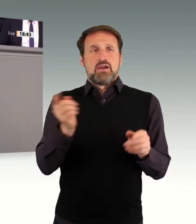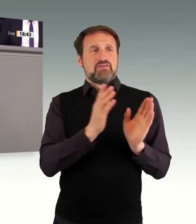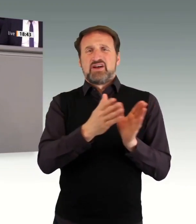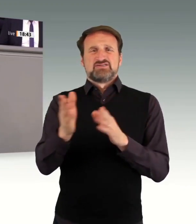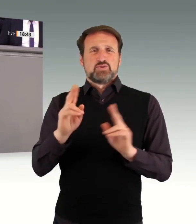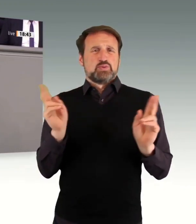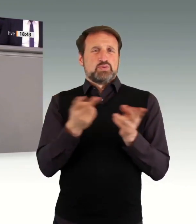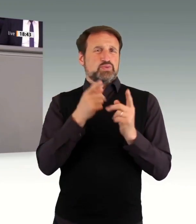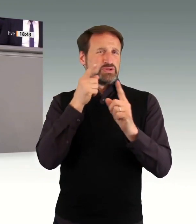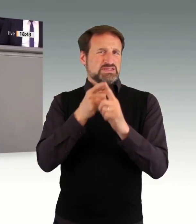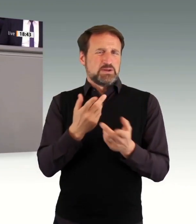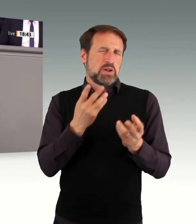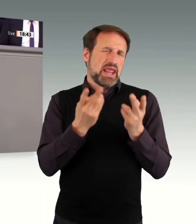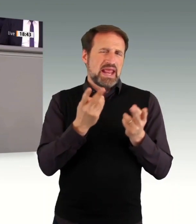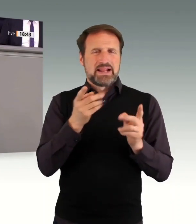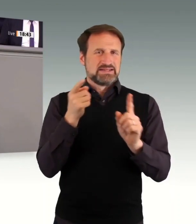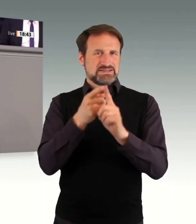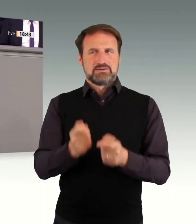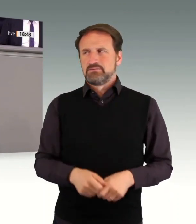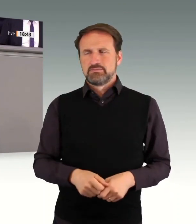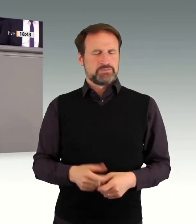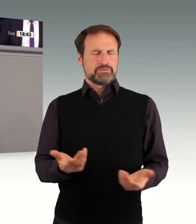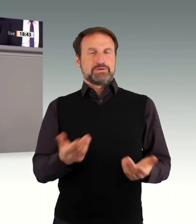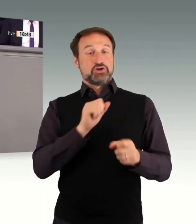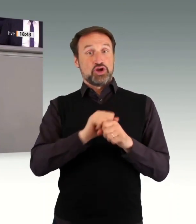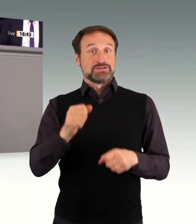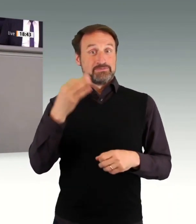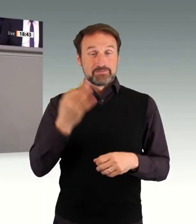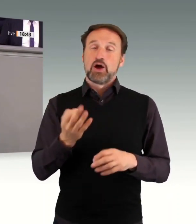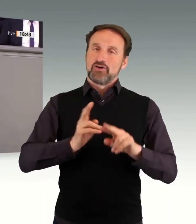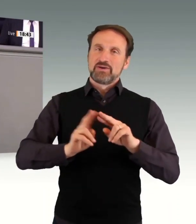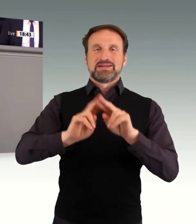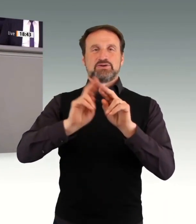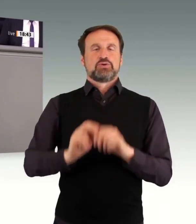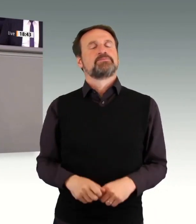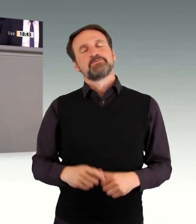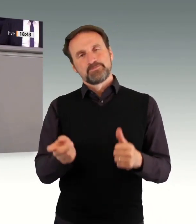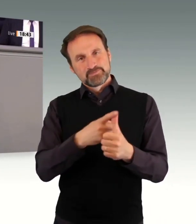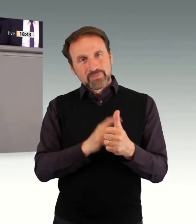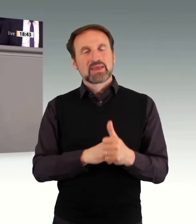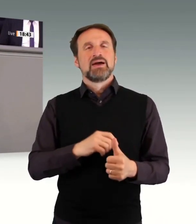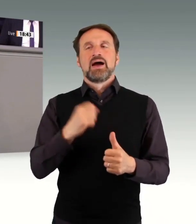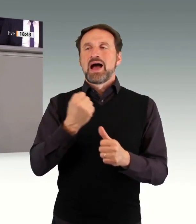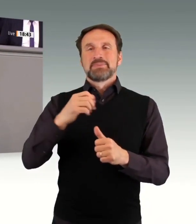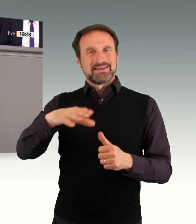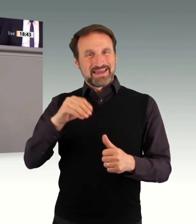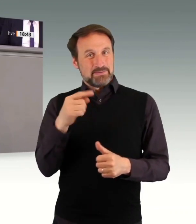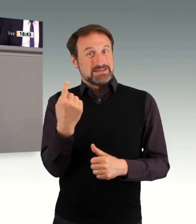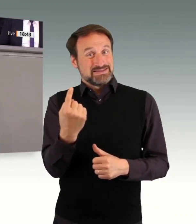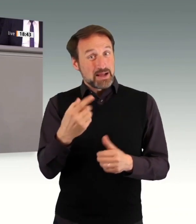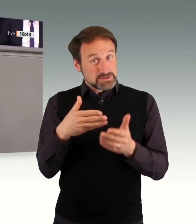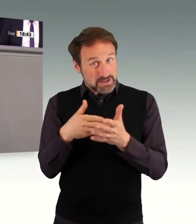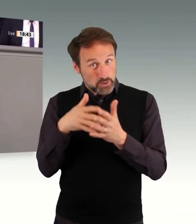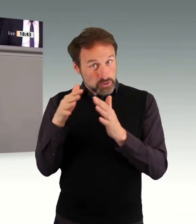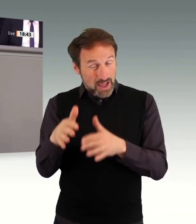bedarf es weiterer Verbesserungen. Zum einen braucht es eine bessere Unterstützung von Arbeitnehmern mit Behinderung, damit